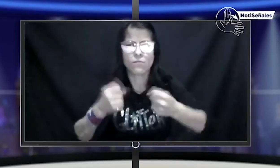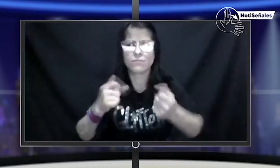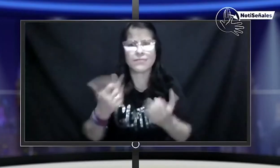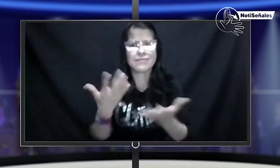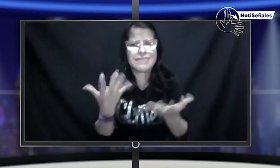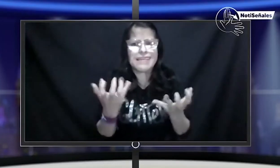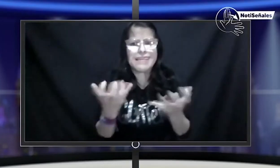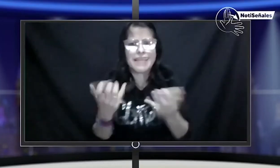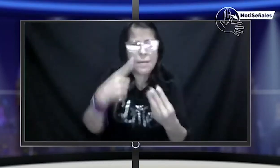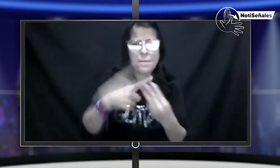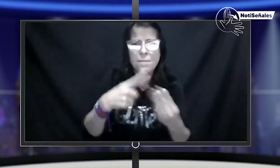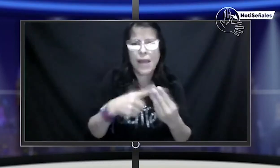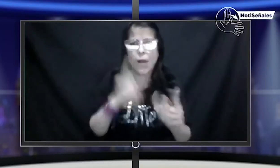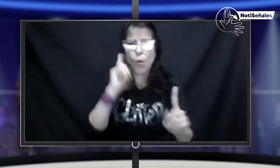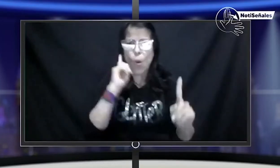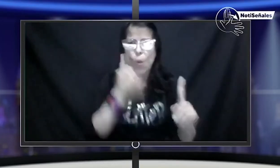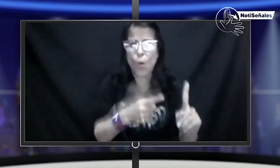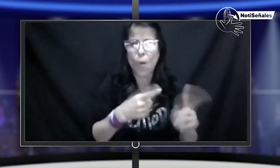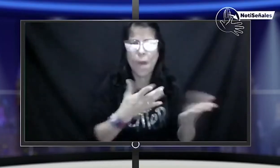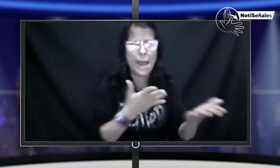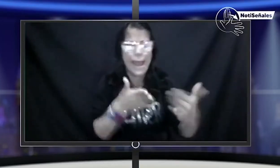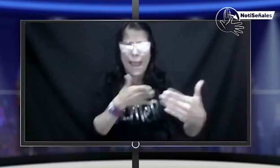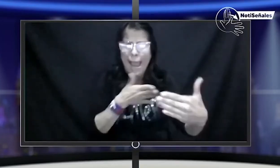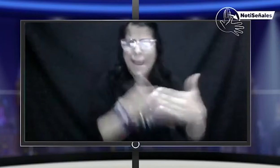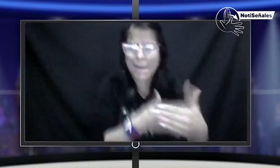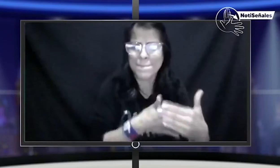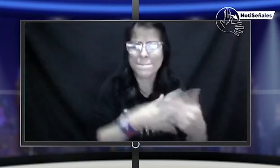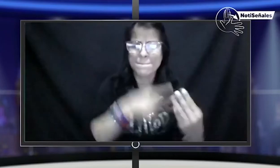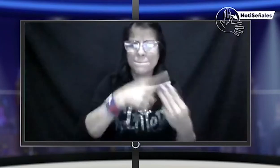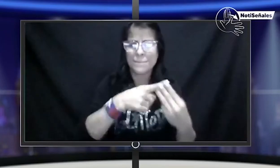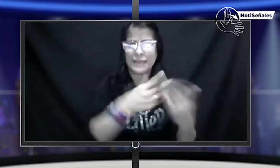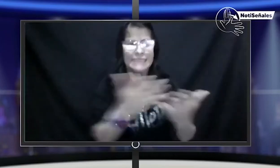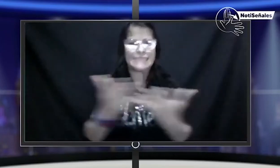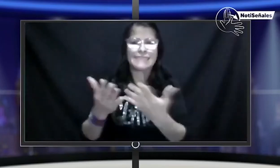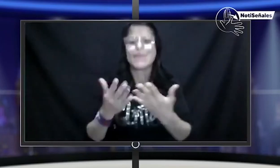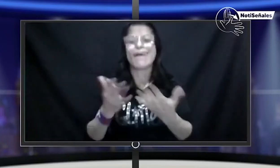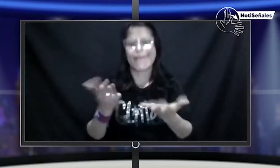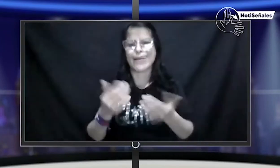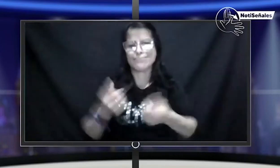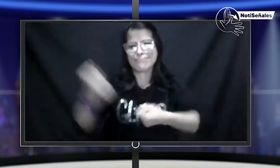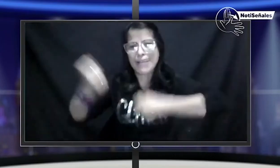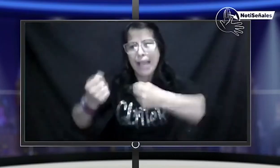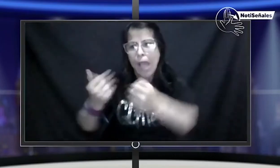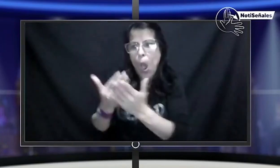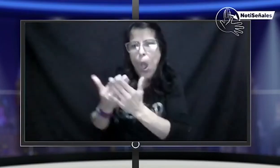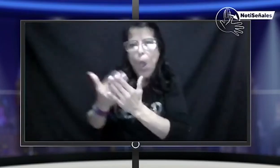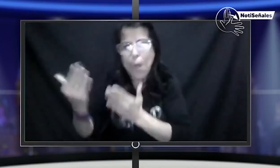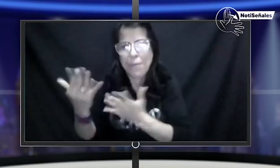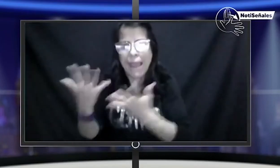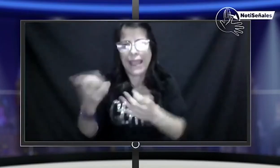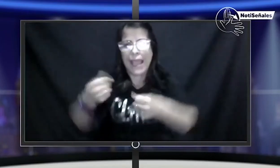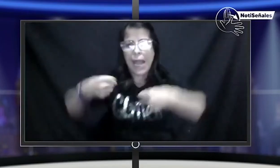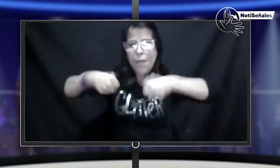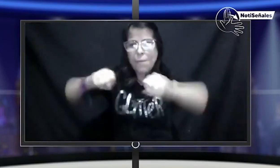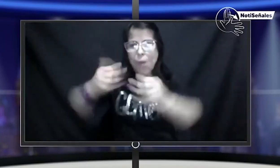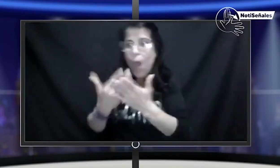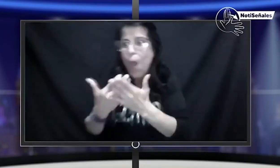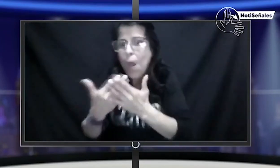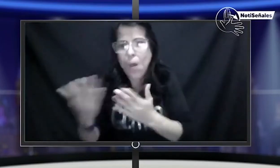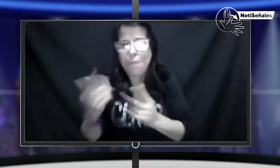sordas. Igual el querer tener su vehículo privado y el no poder acceder a tener la licencia de conducción, el